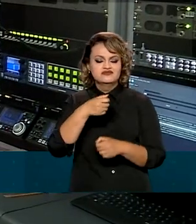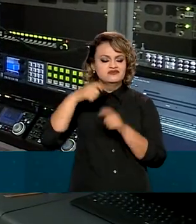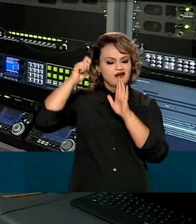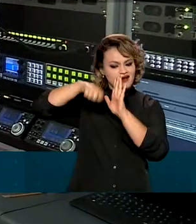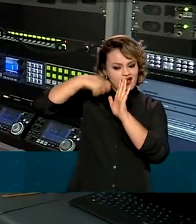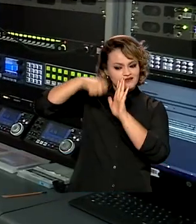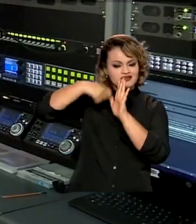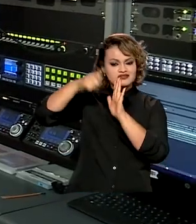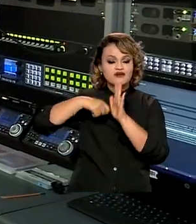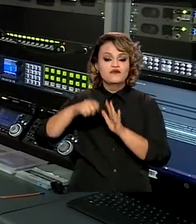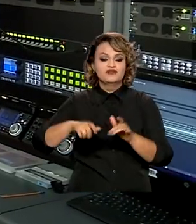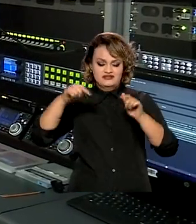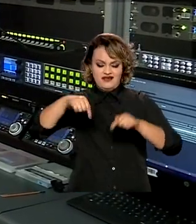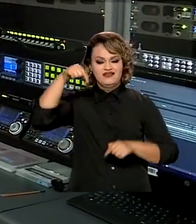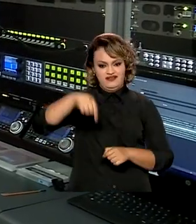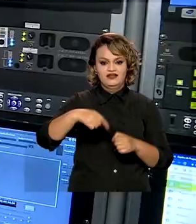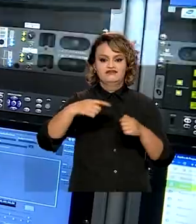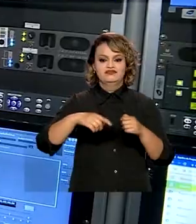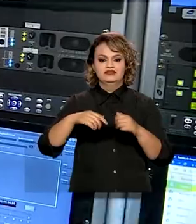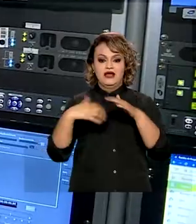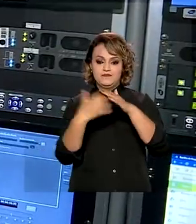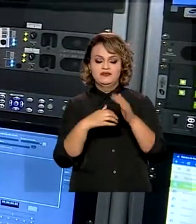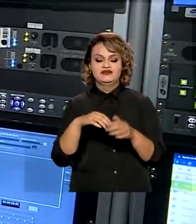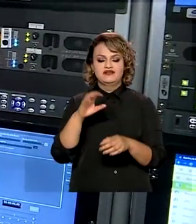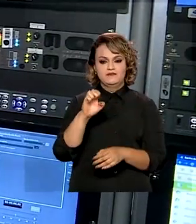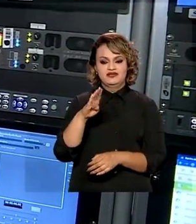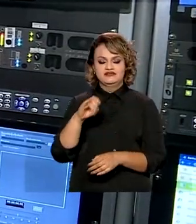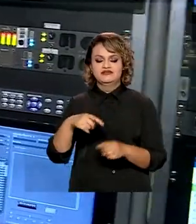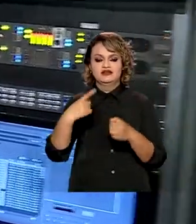serão feitas nos estúdios da EBC, no Rio e em São Paulo.